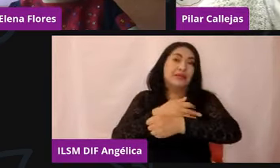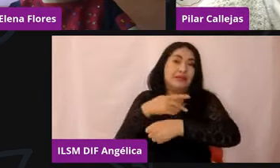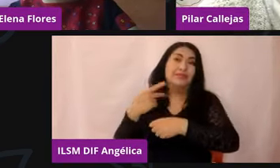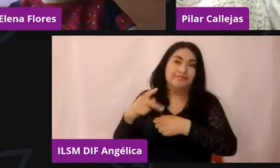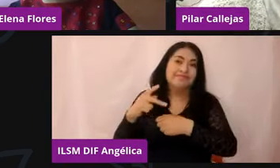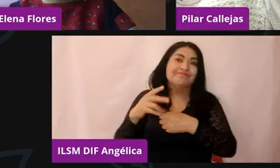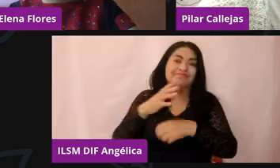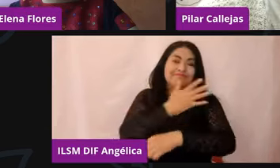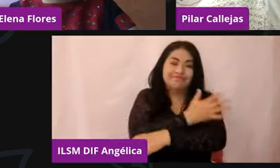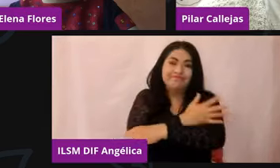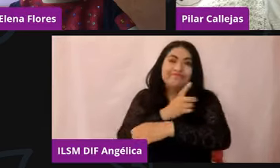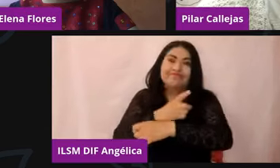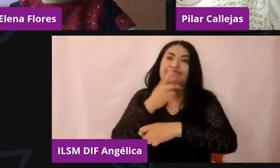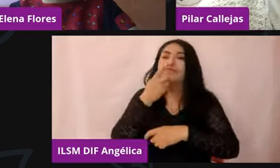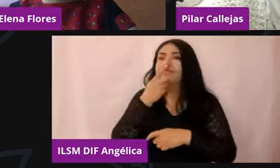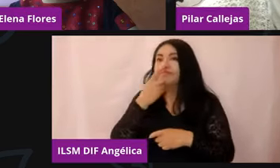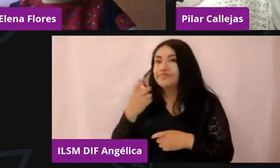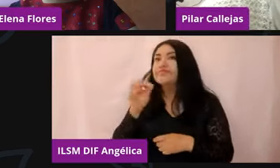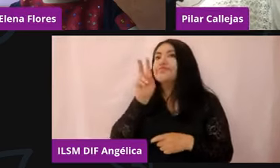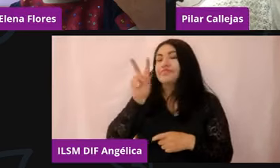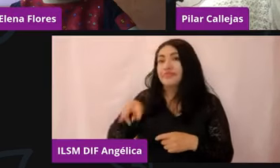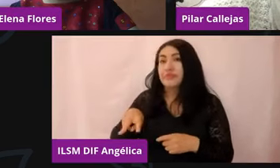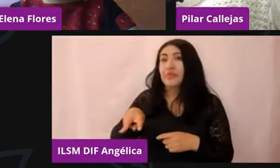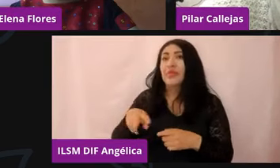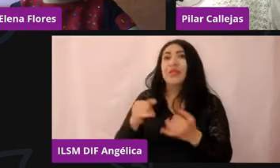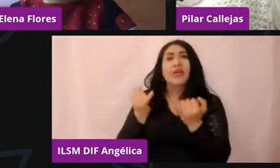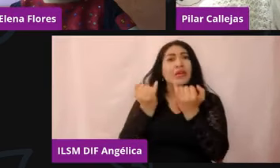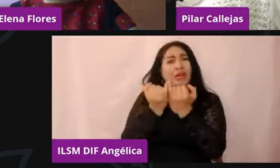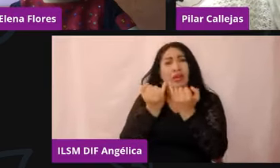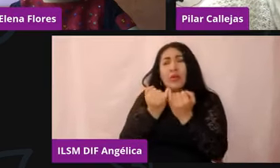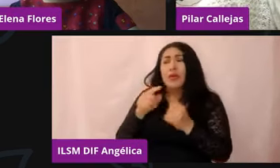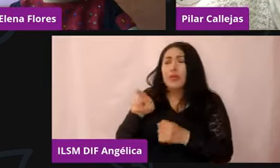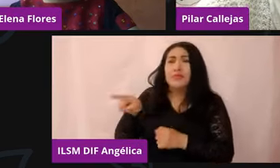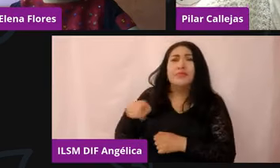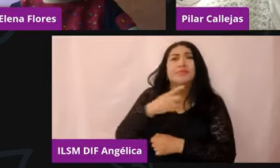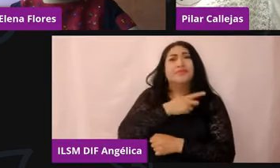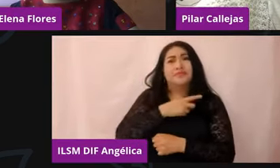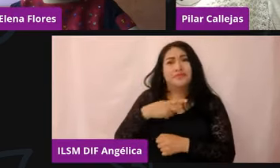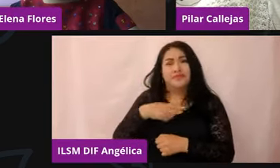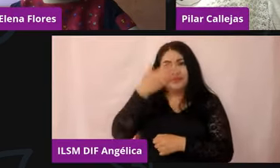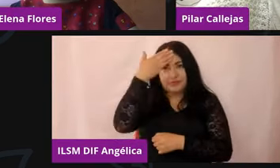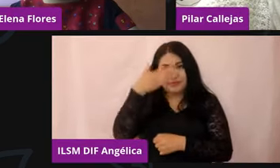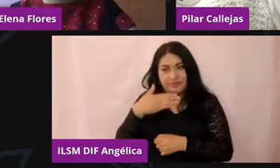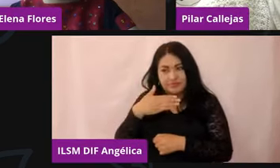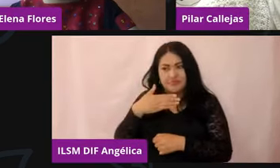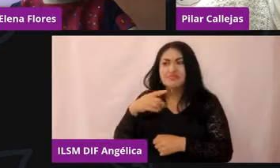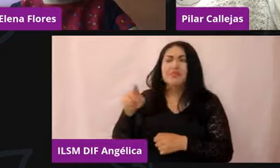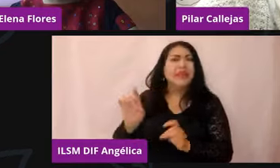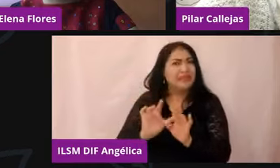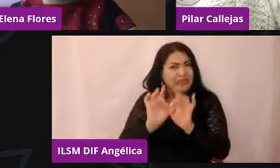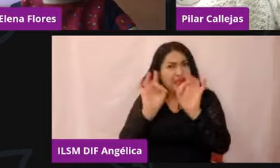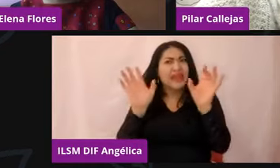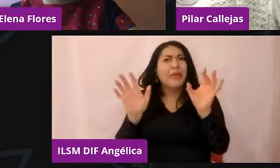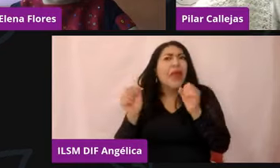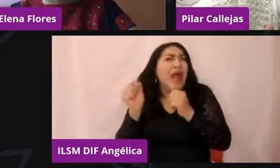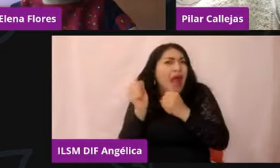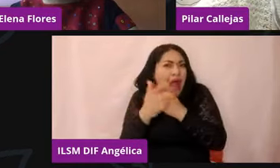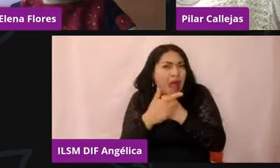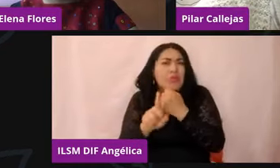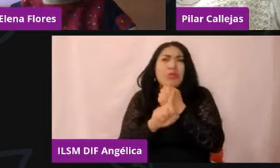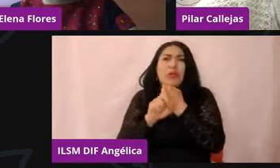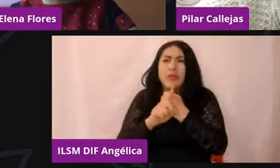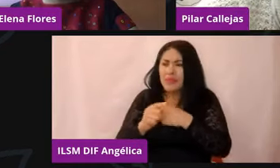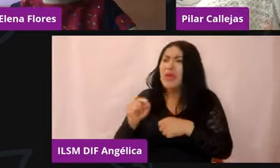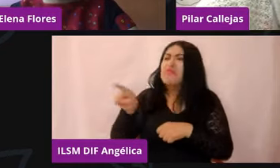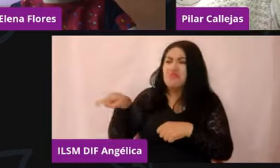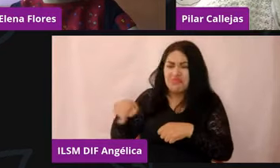se sepan que atrás de estas cosas que pueden pasar siempre hay alguien que los pueda apoyar, ¿no? Y explicar,